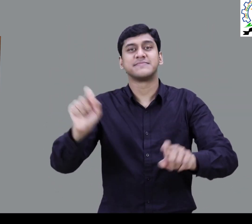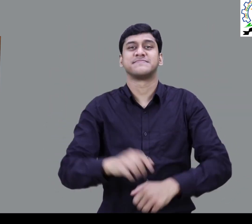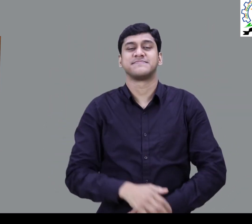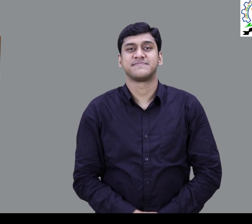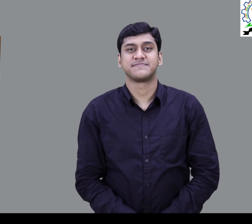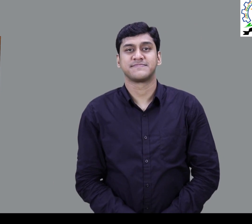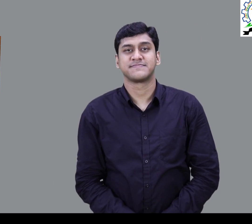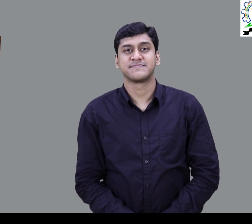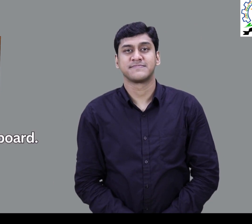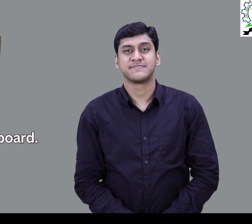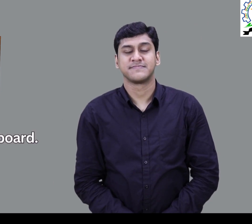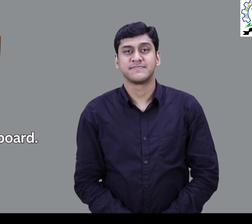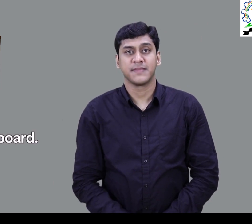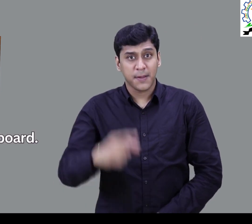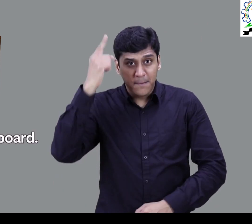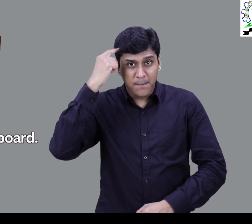लाया जाता है इसलिए संकेत भी ऐसे ही